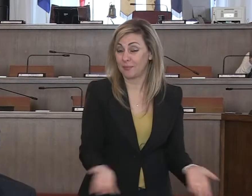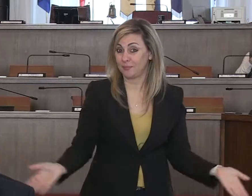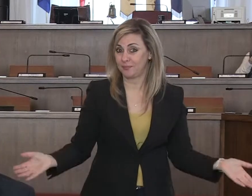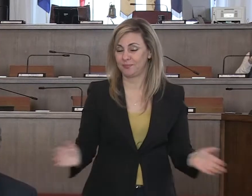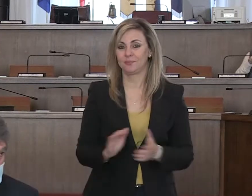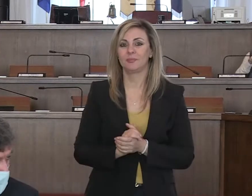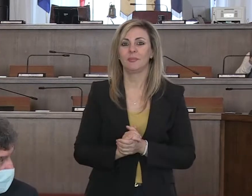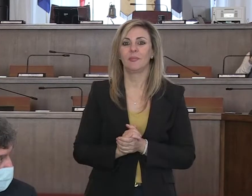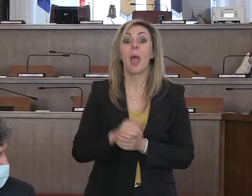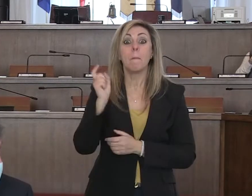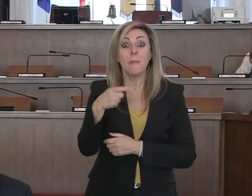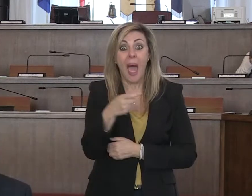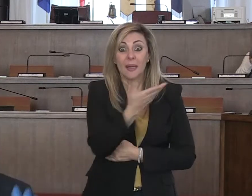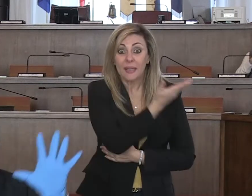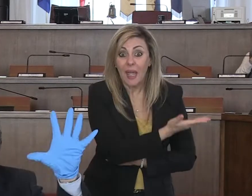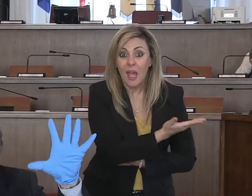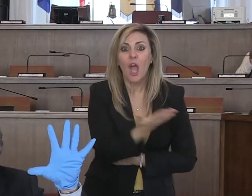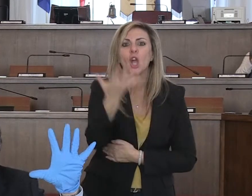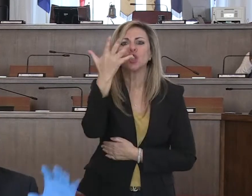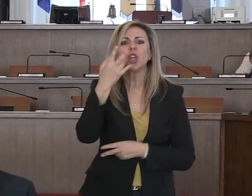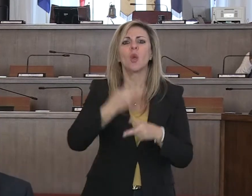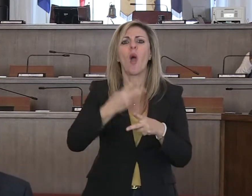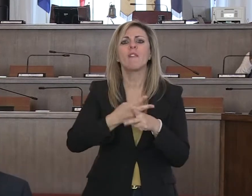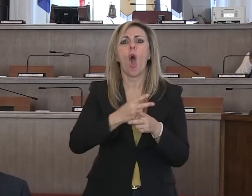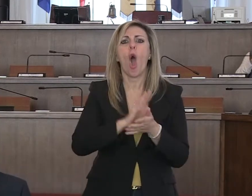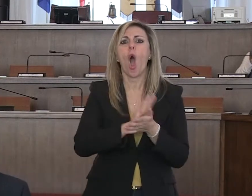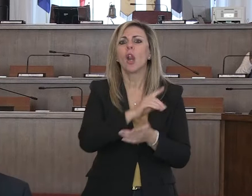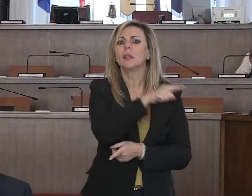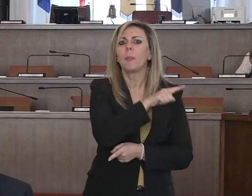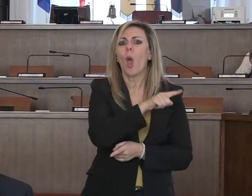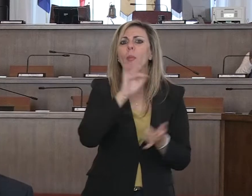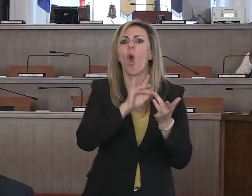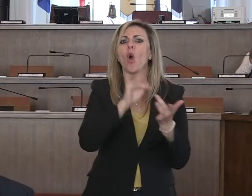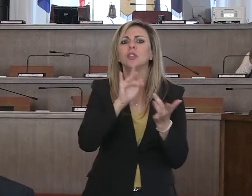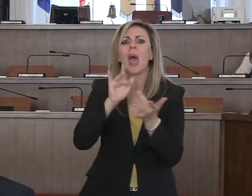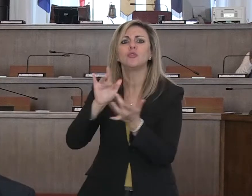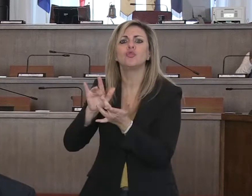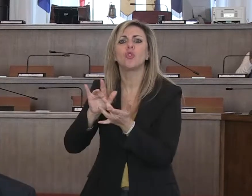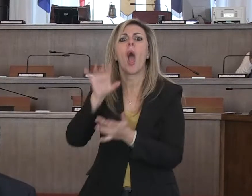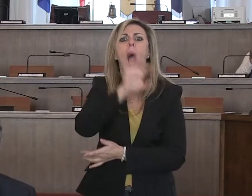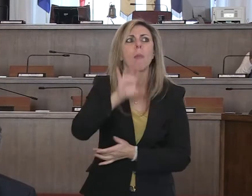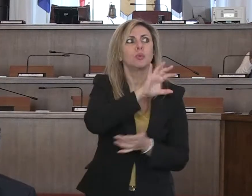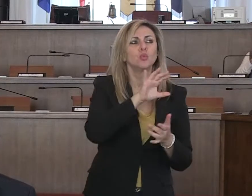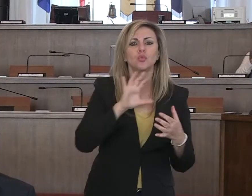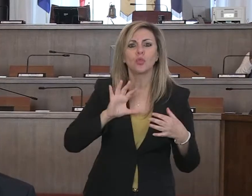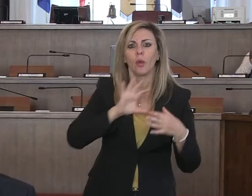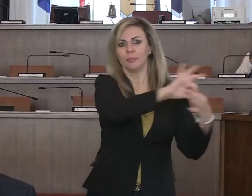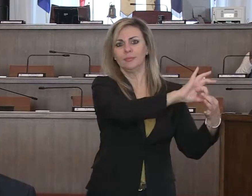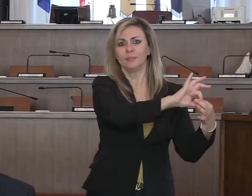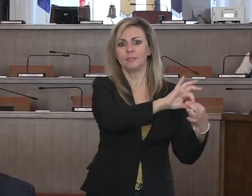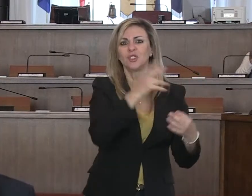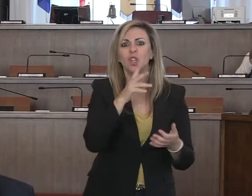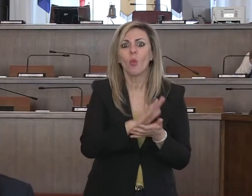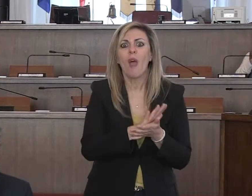vicine marche hanno cinque volte i contagi e gli ospedalizzati dell'Abruzzo, quindi